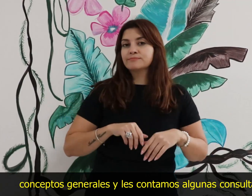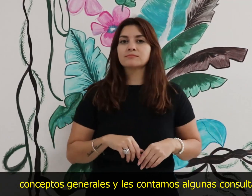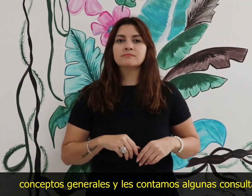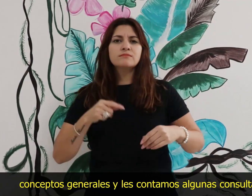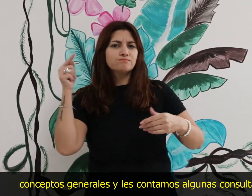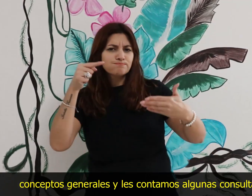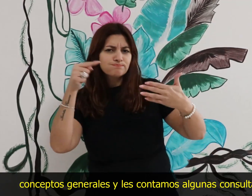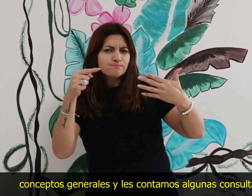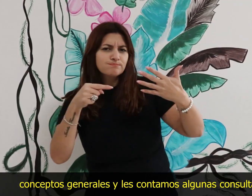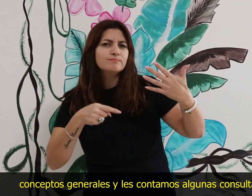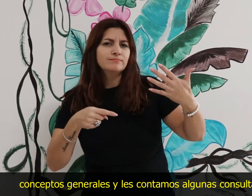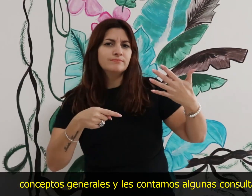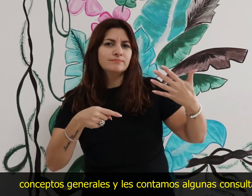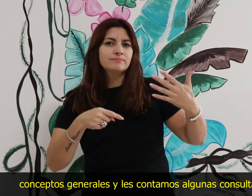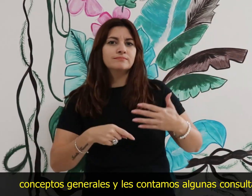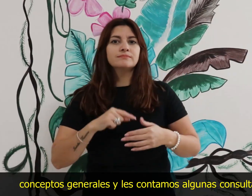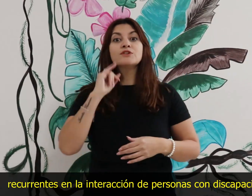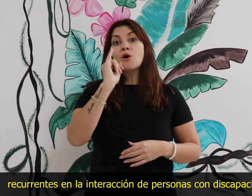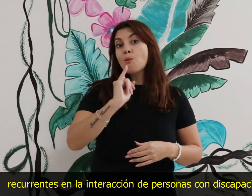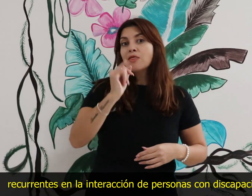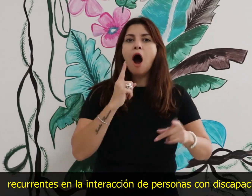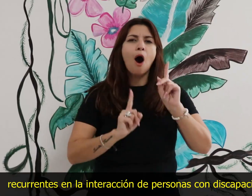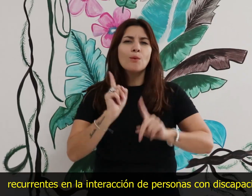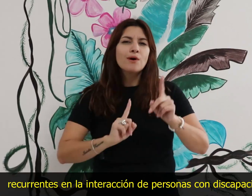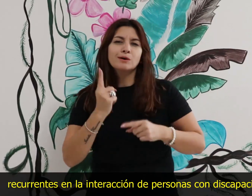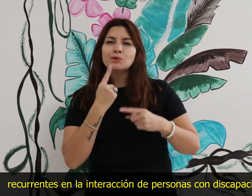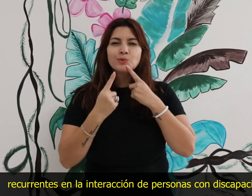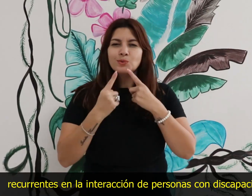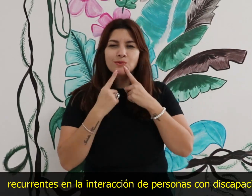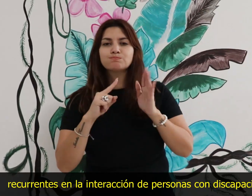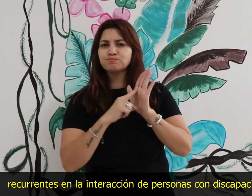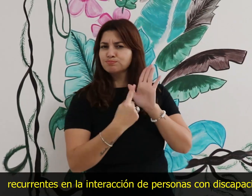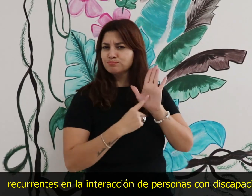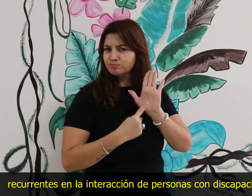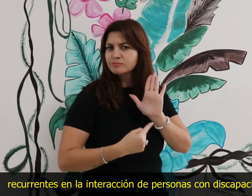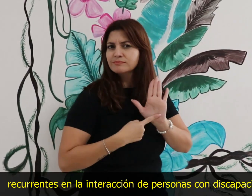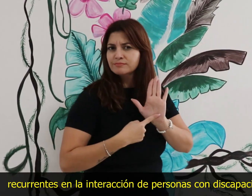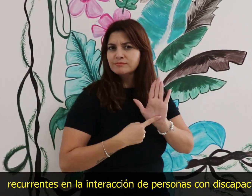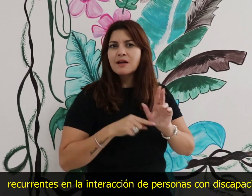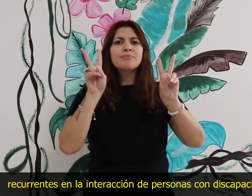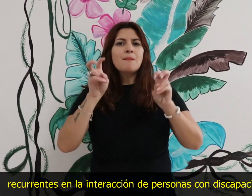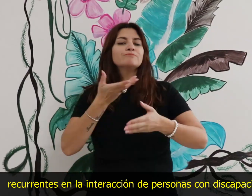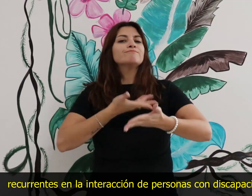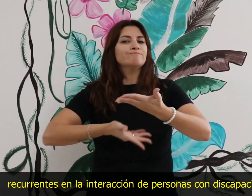conceptos generales y les contamos algunas consultas recurrentes en la interacción de personas con discapacidad.